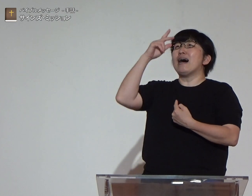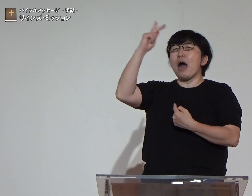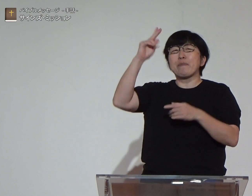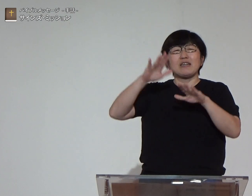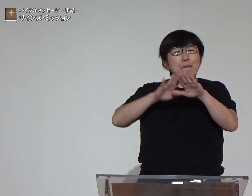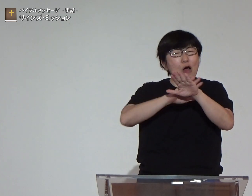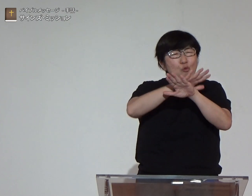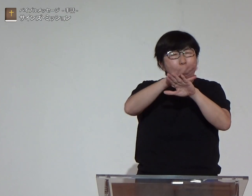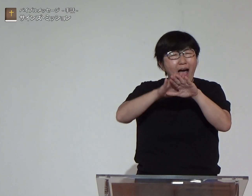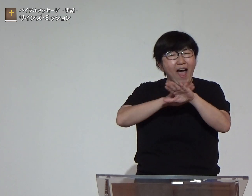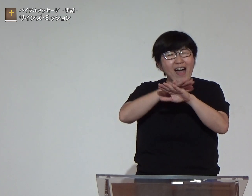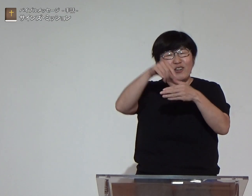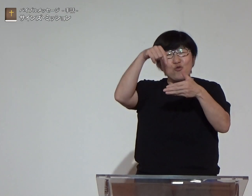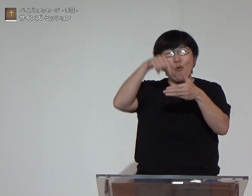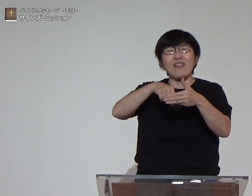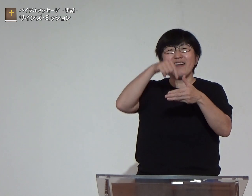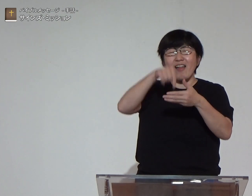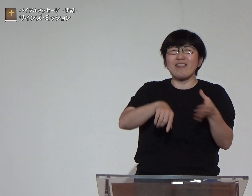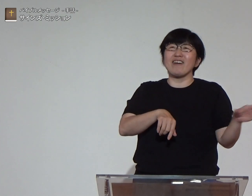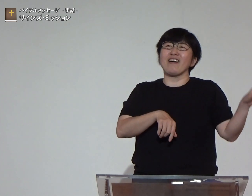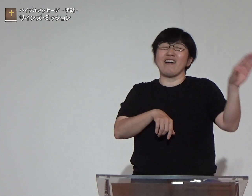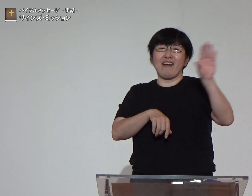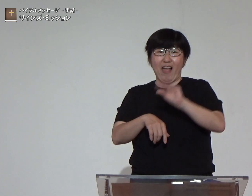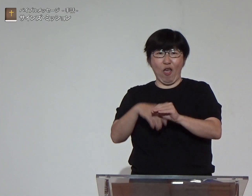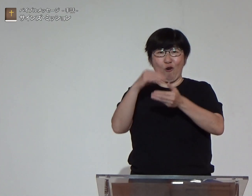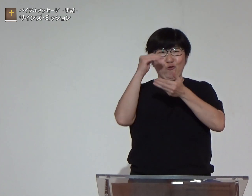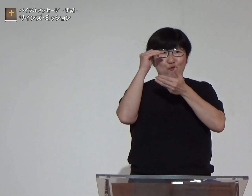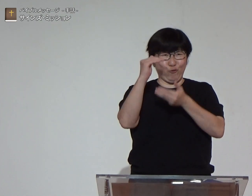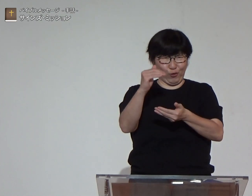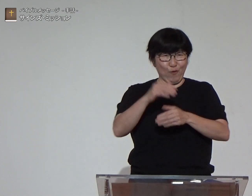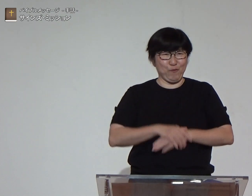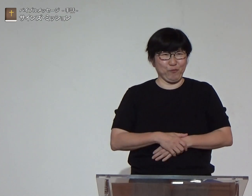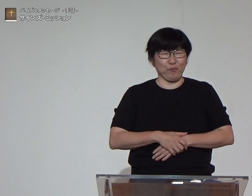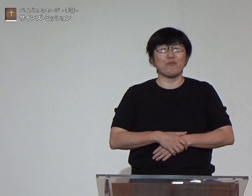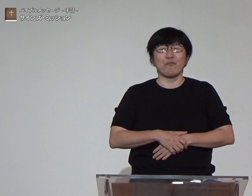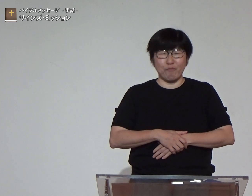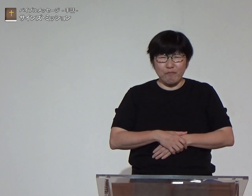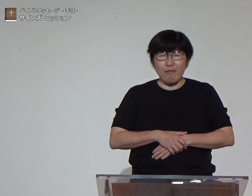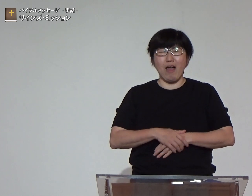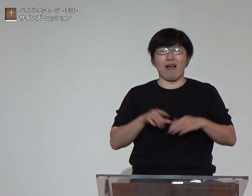方向転換して神様の愛の中に戻りなさいと言われるのです